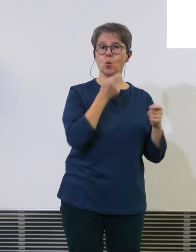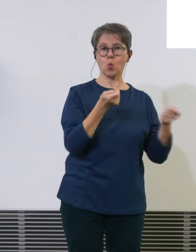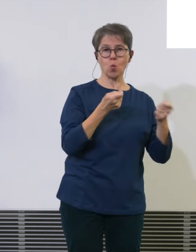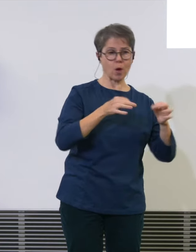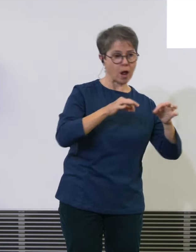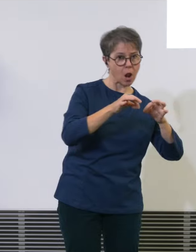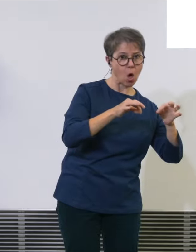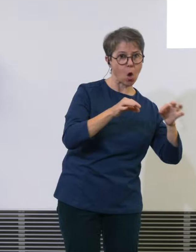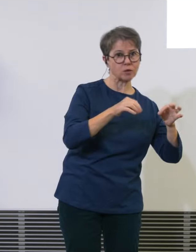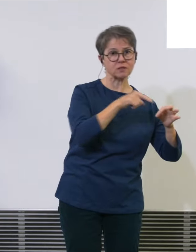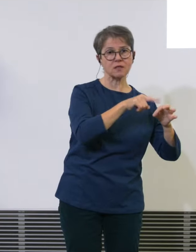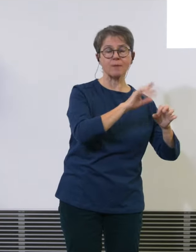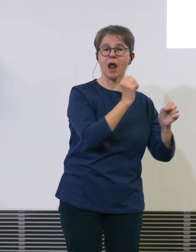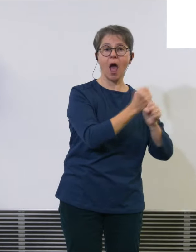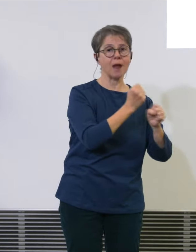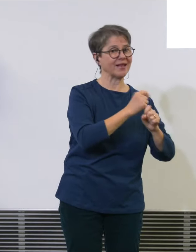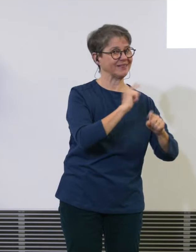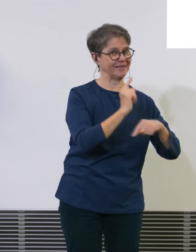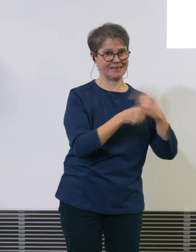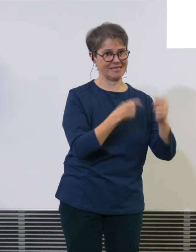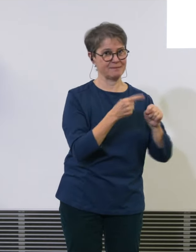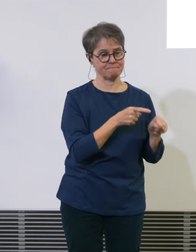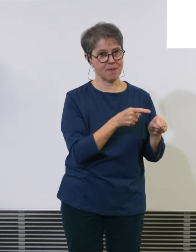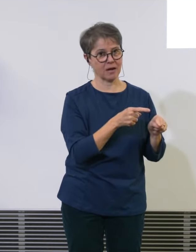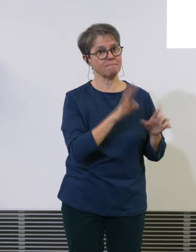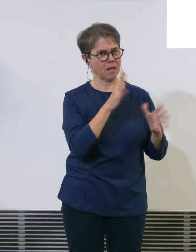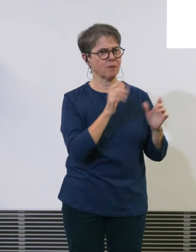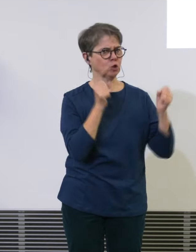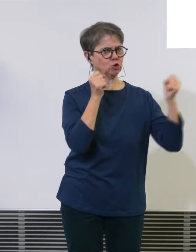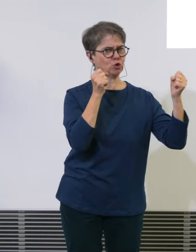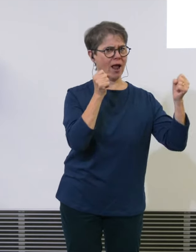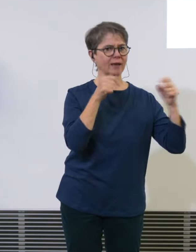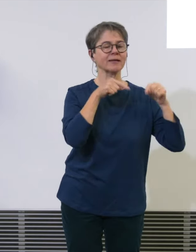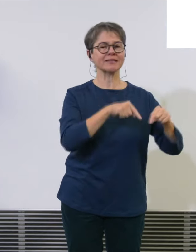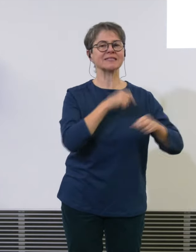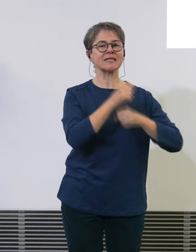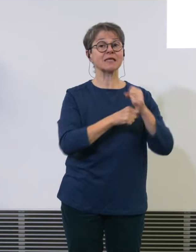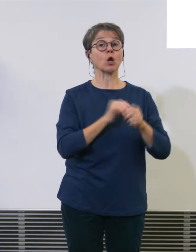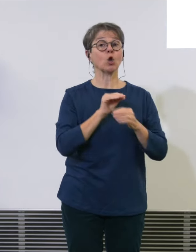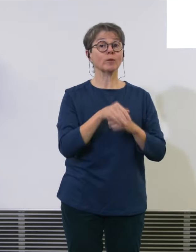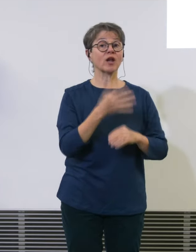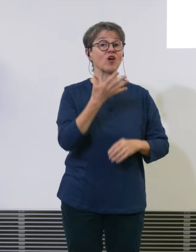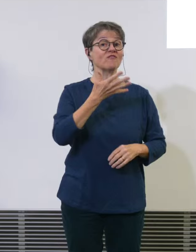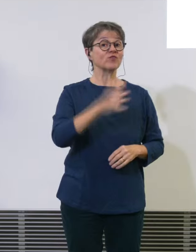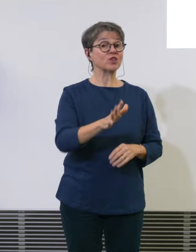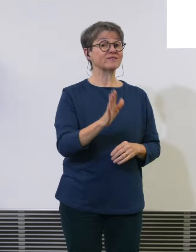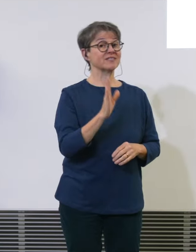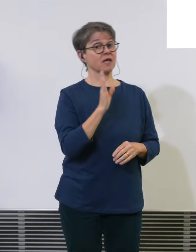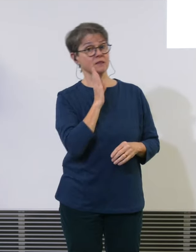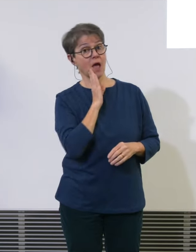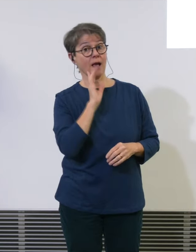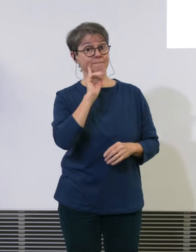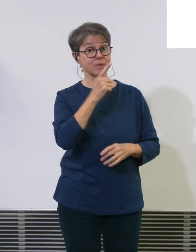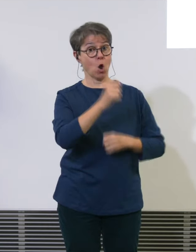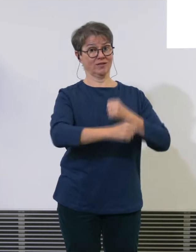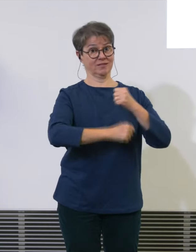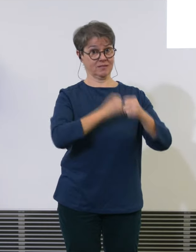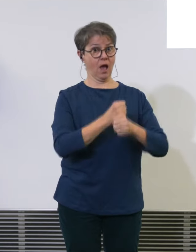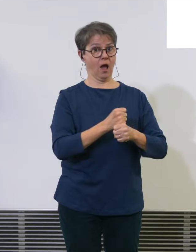diese nicht immer und streiken hin und an. In diesem Jahr über 50 Tage im Jahr, bis dato. Im Norden haben